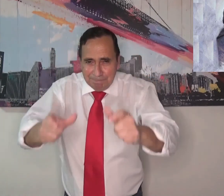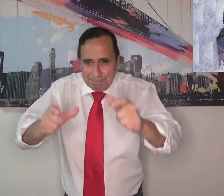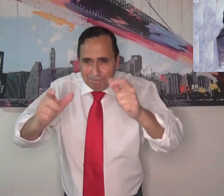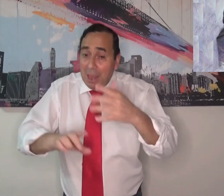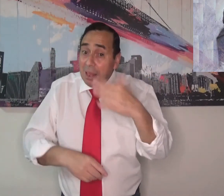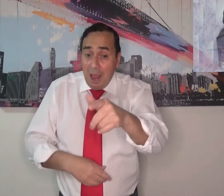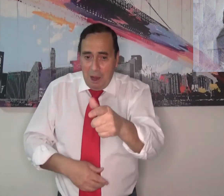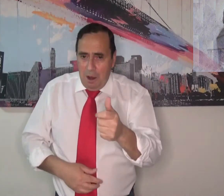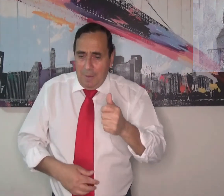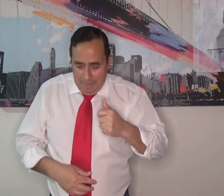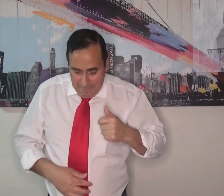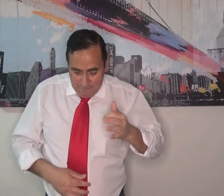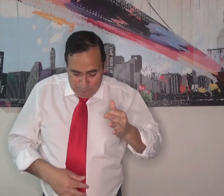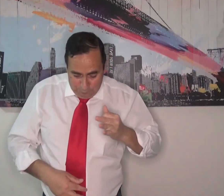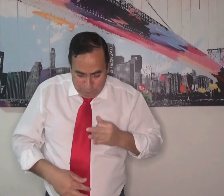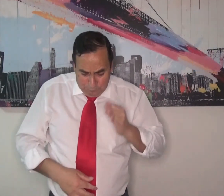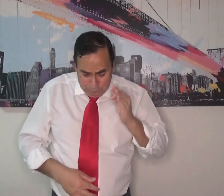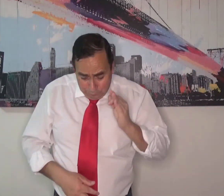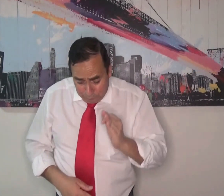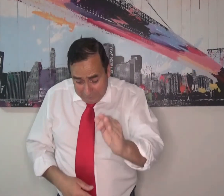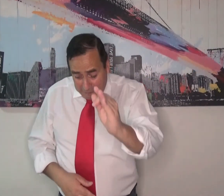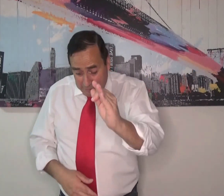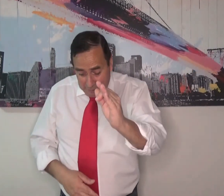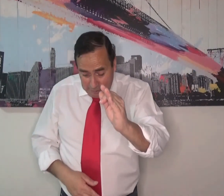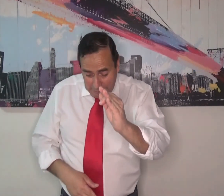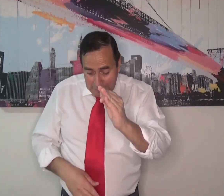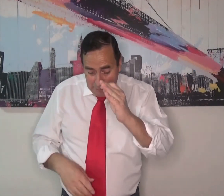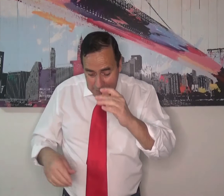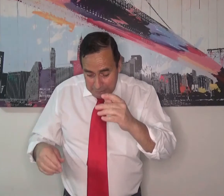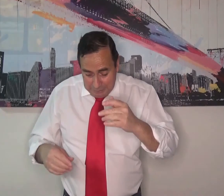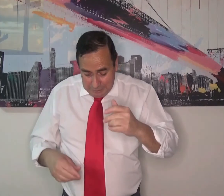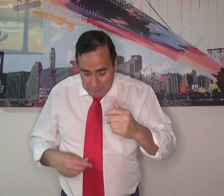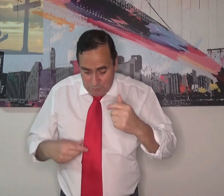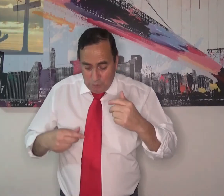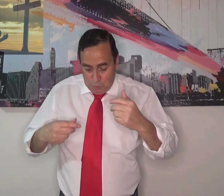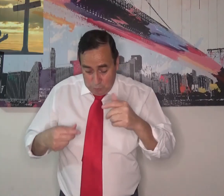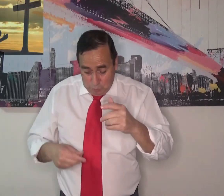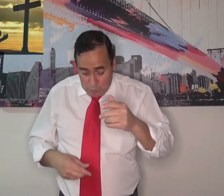personas que cumplan con los mandamientos van a recibir la coroa de vida en el futuro.